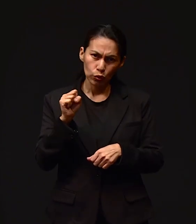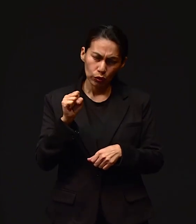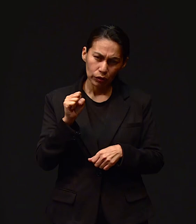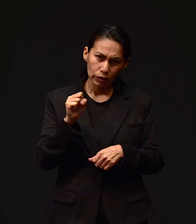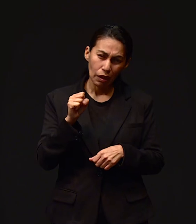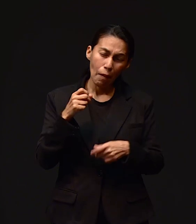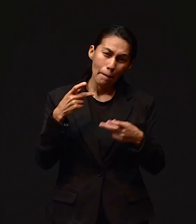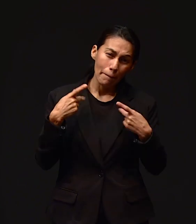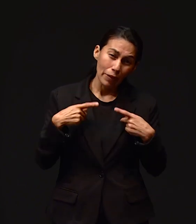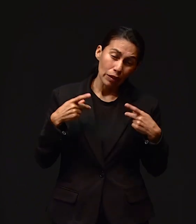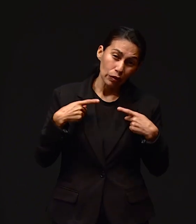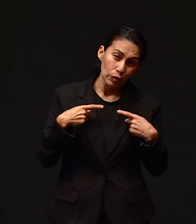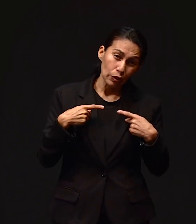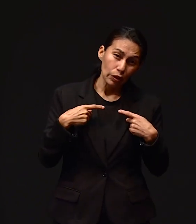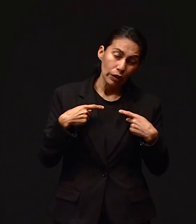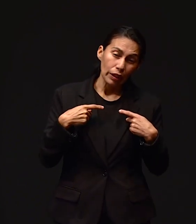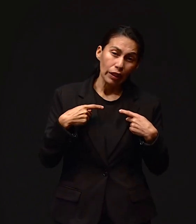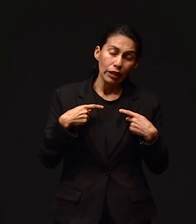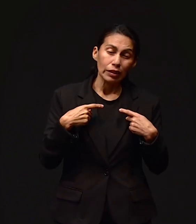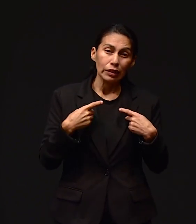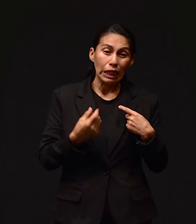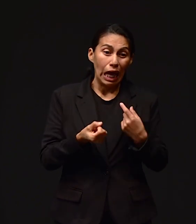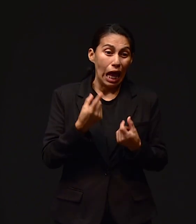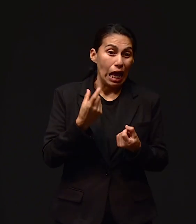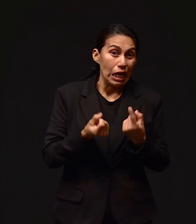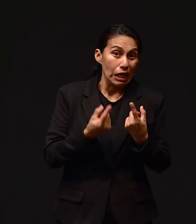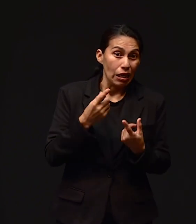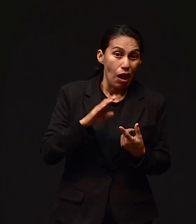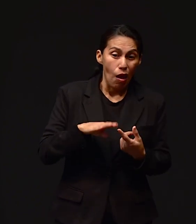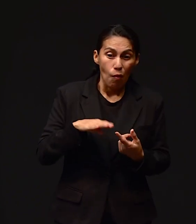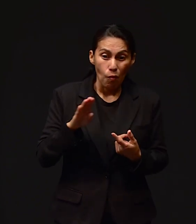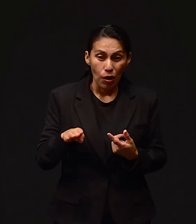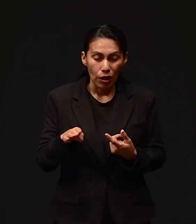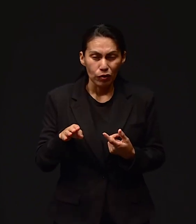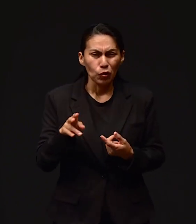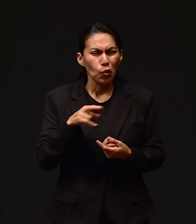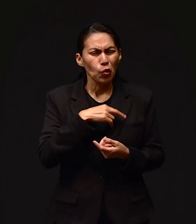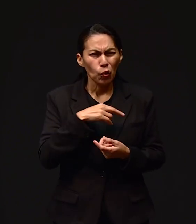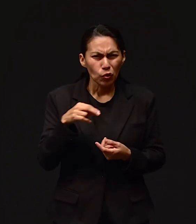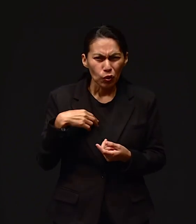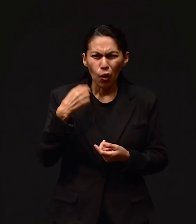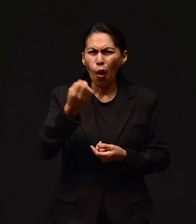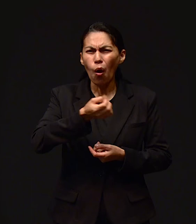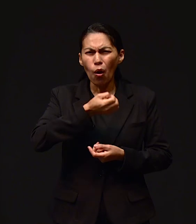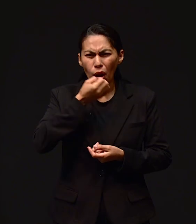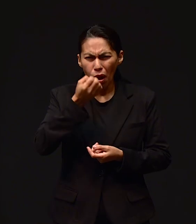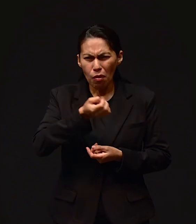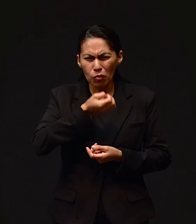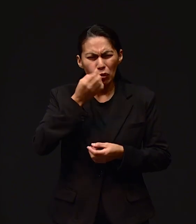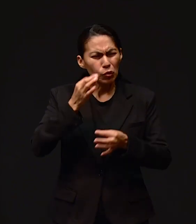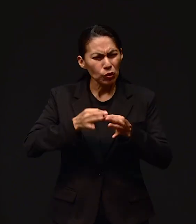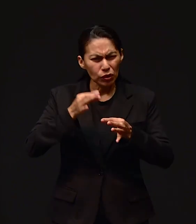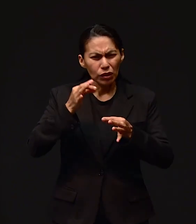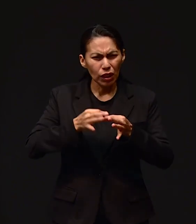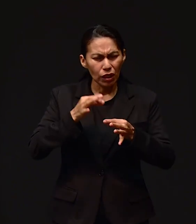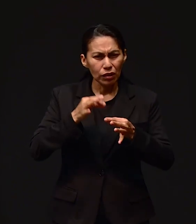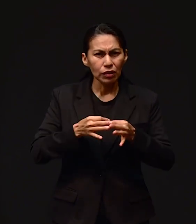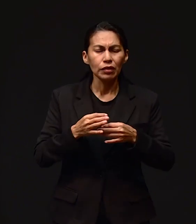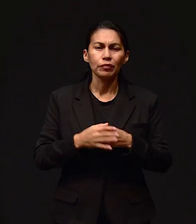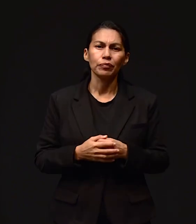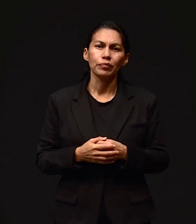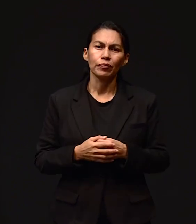son constantes motivos de oración de nuestro grupo y de manera personal